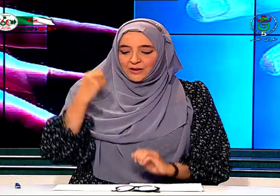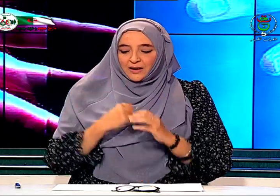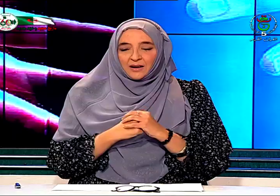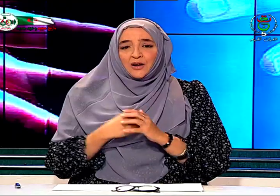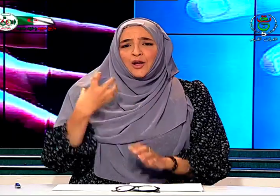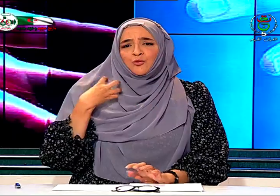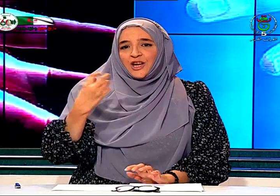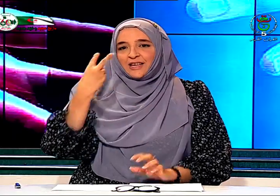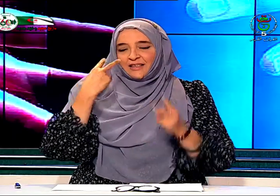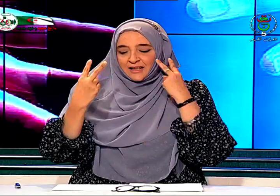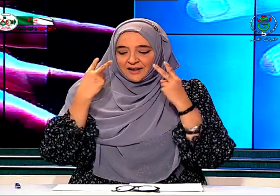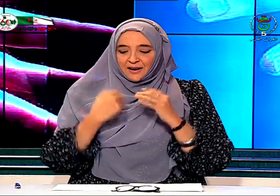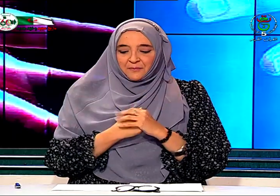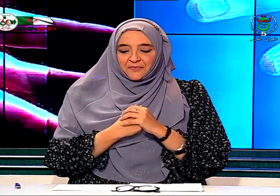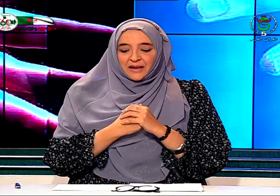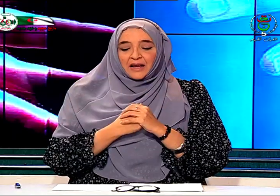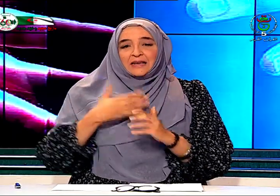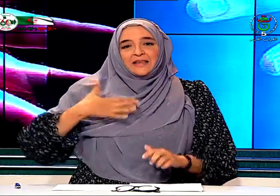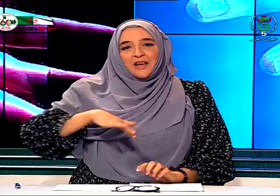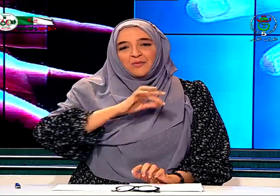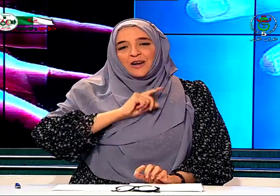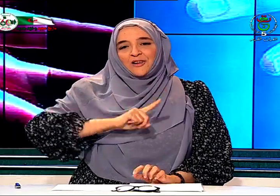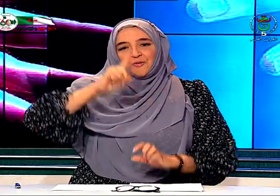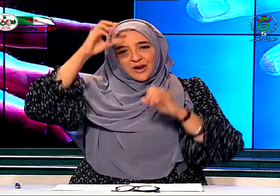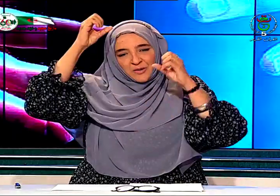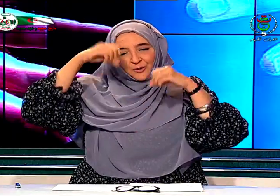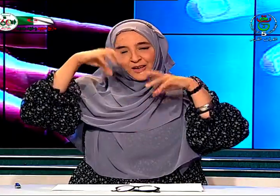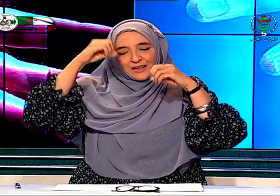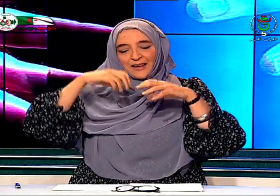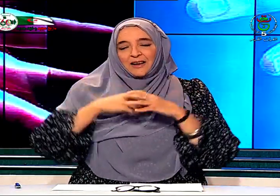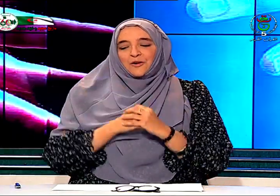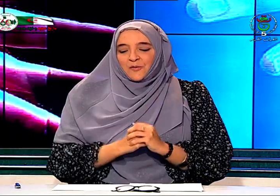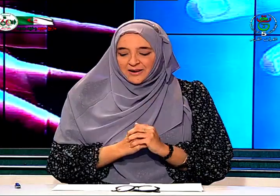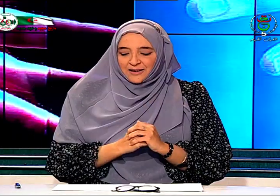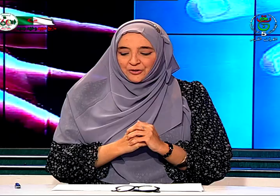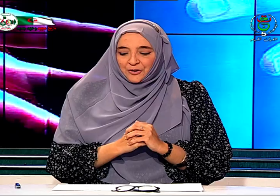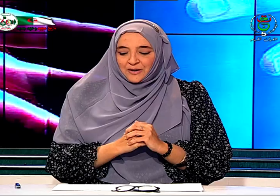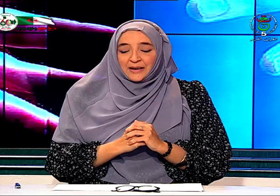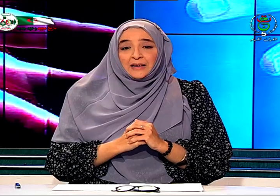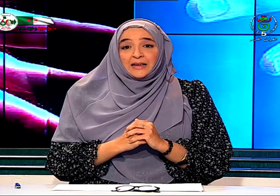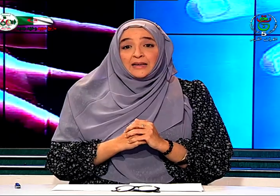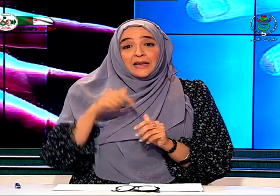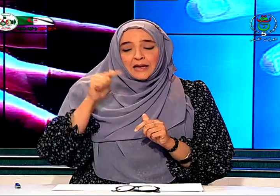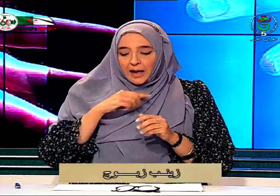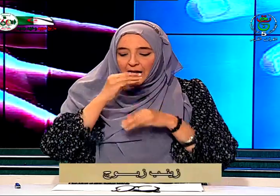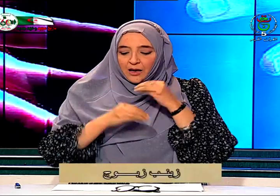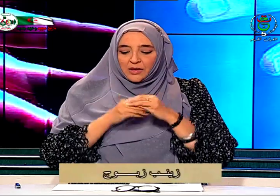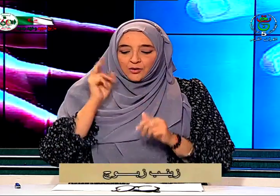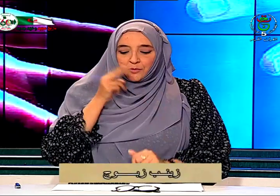اشتركوا في القناة وبركاته إن عالم الصم